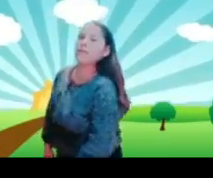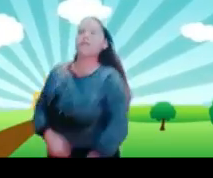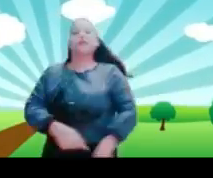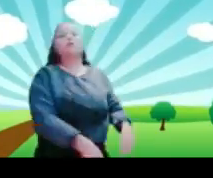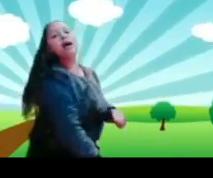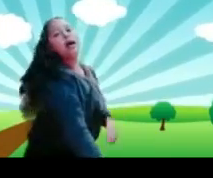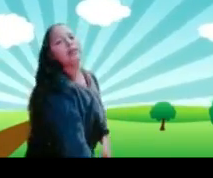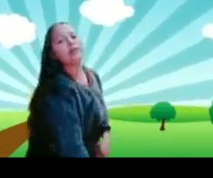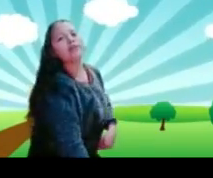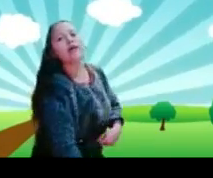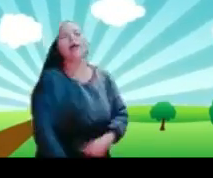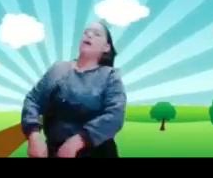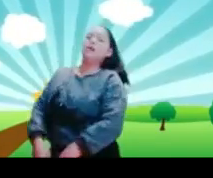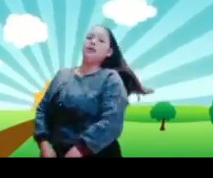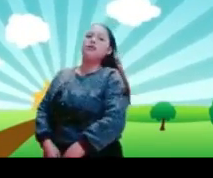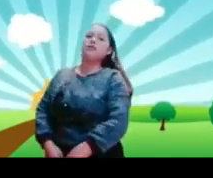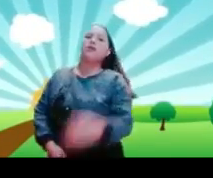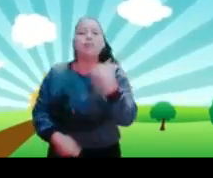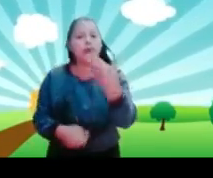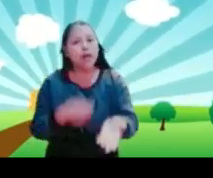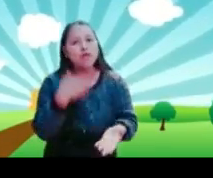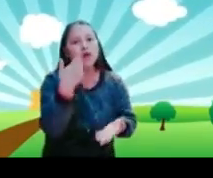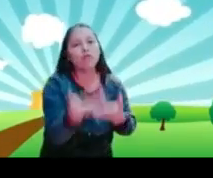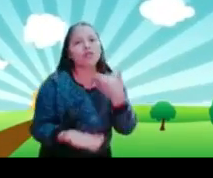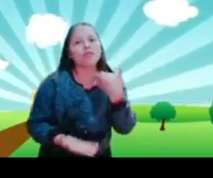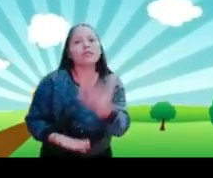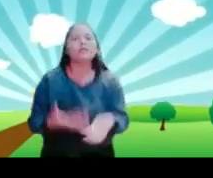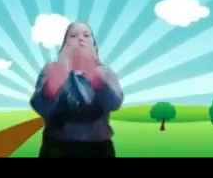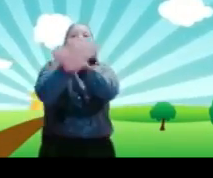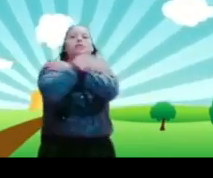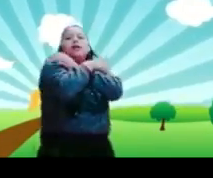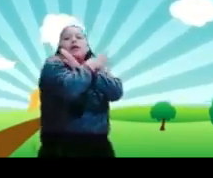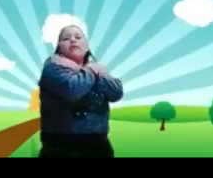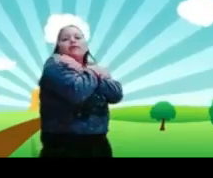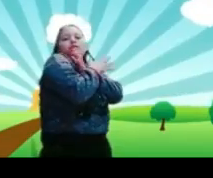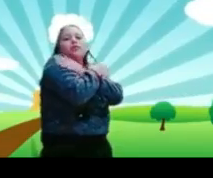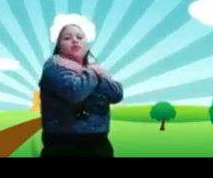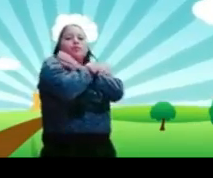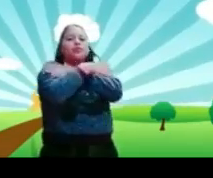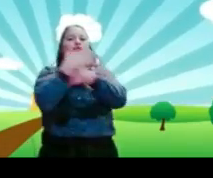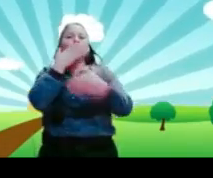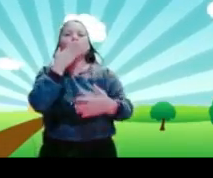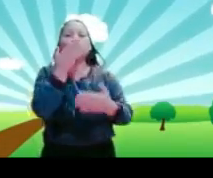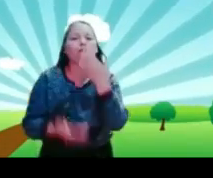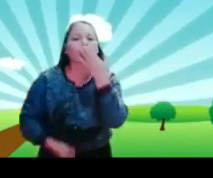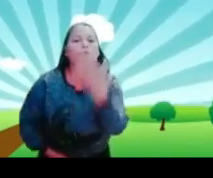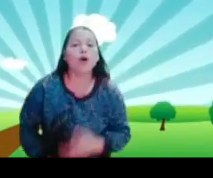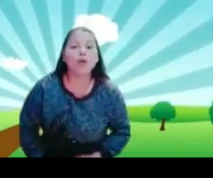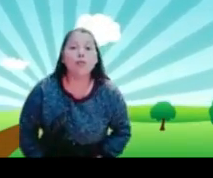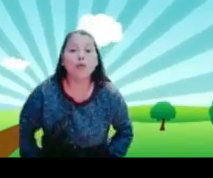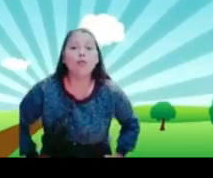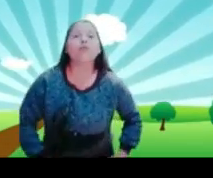piecitos, adiós, adiós. Mandando muchos besitos y abrazos por montón. No,